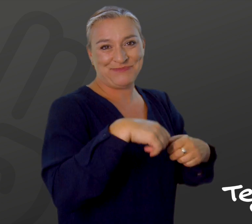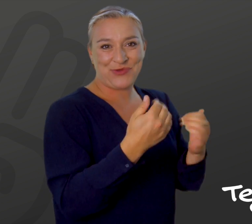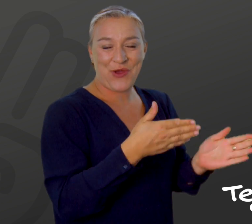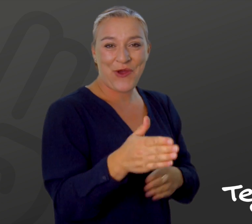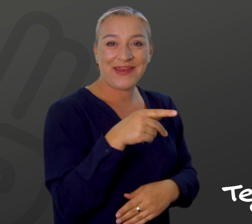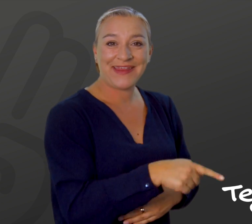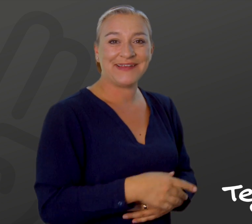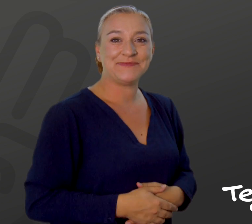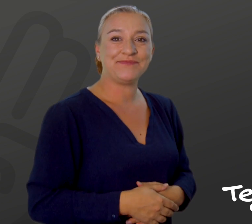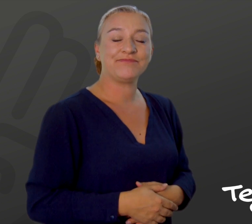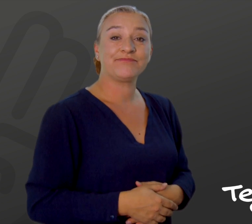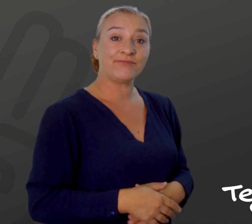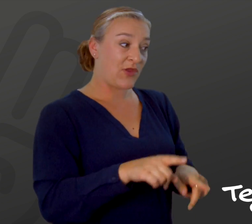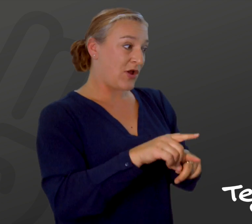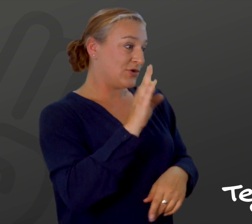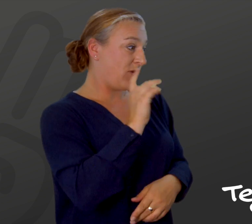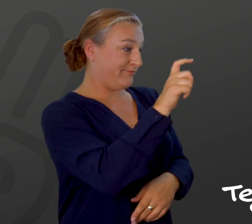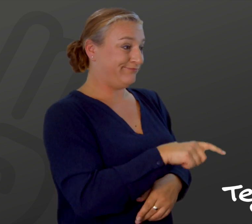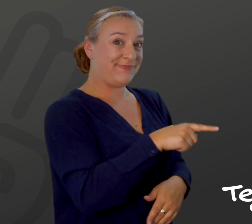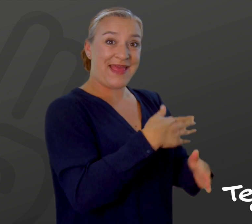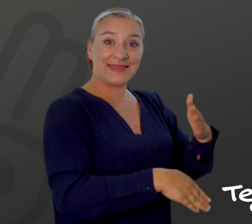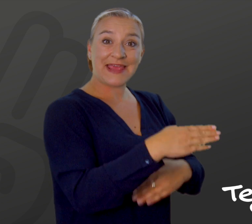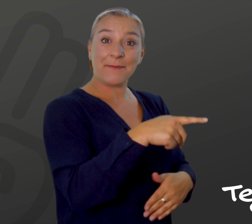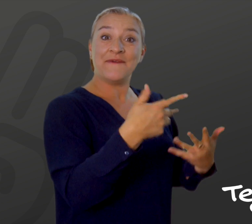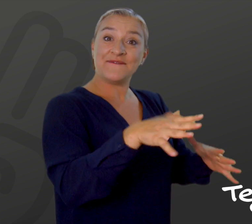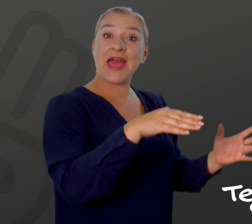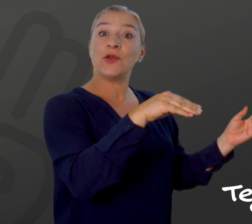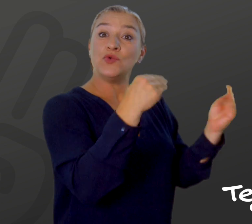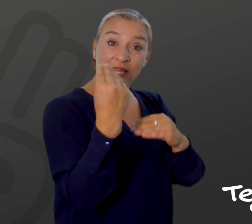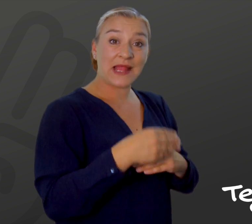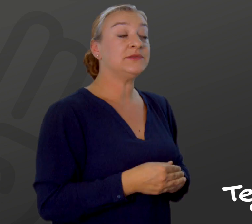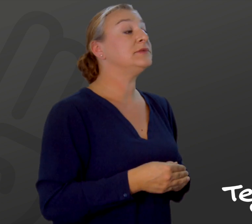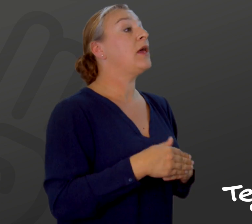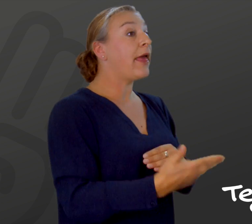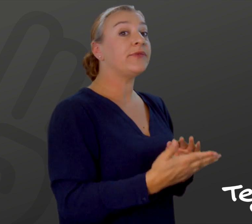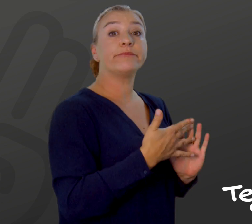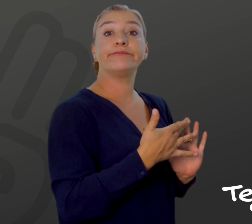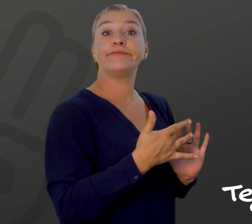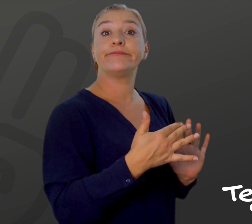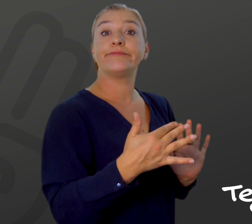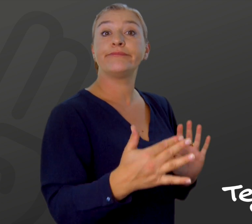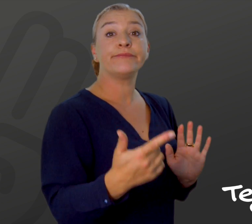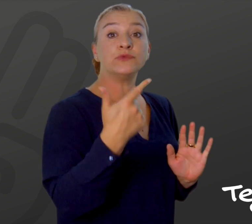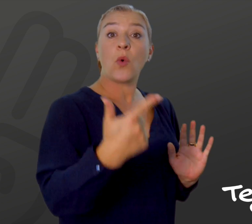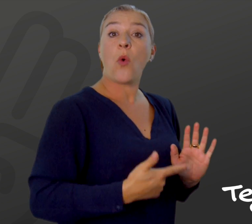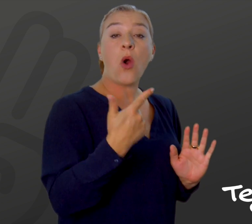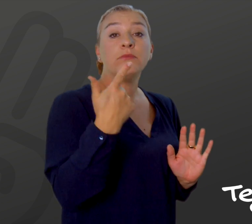isbryderordningen. Og dem, der endnu ikke har opnået ansættelse i op til to år efter uddannelses afslutning, kan også